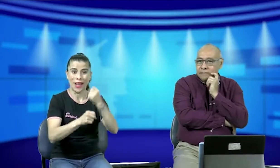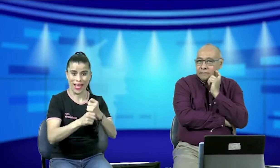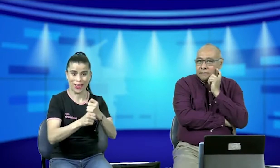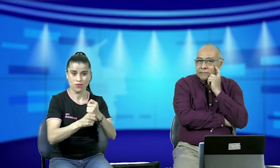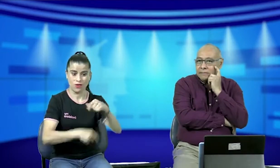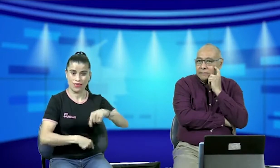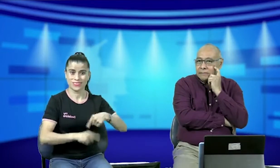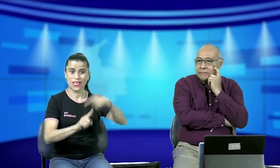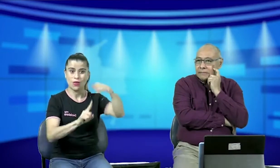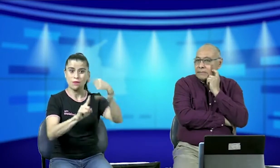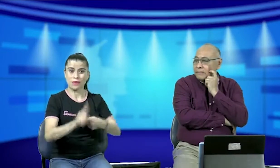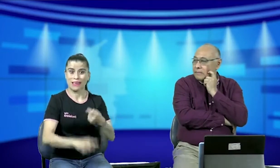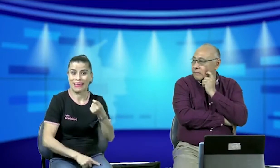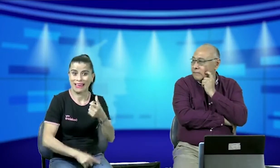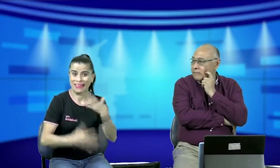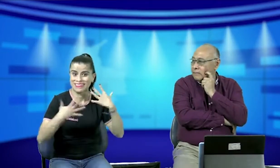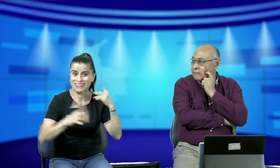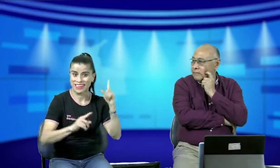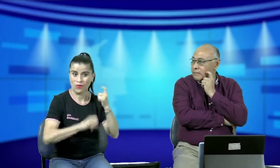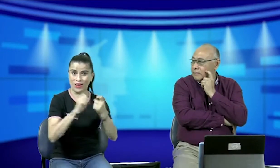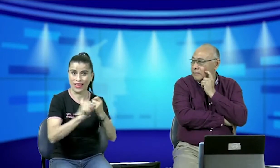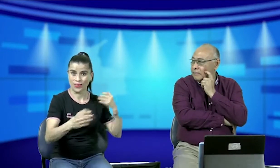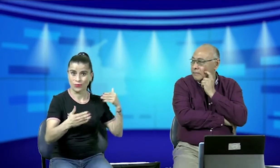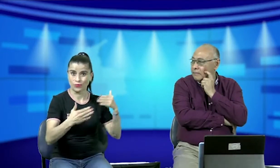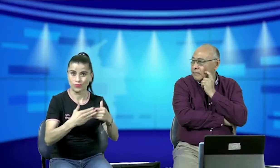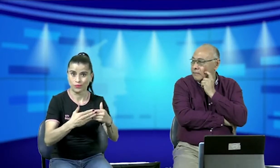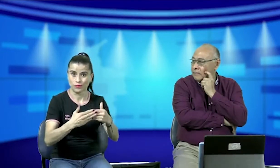casi un año este mes ya cumplimos casi un año